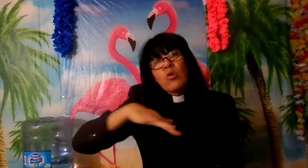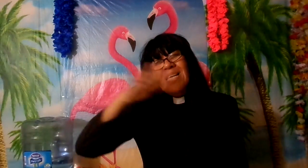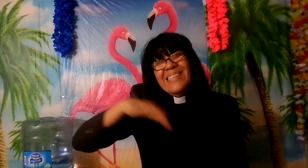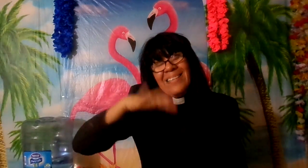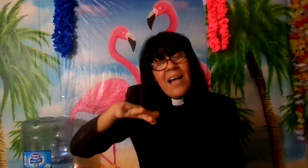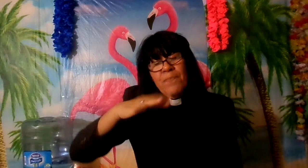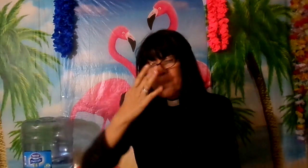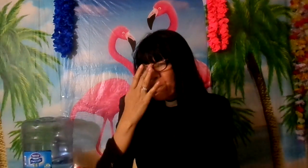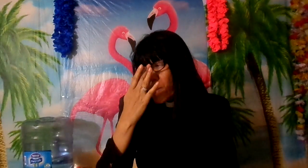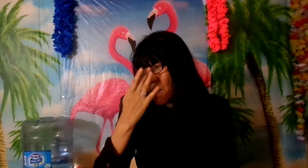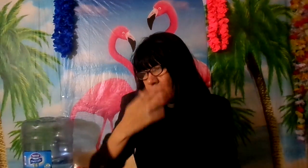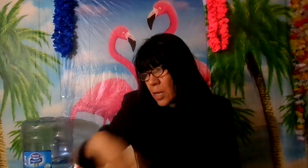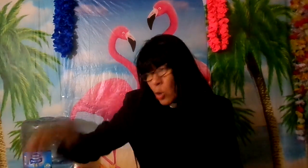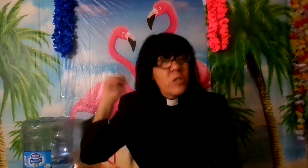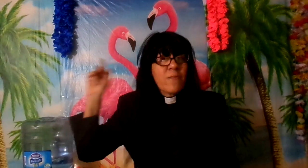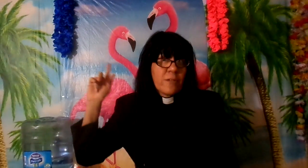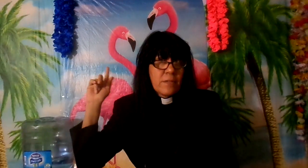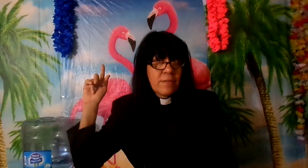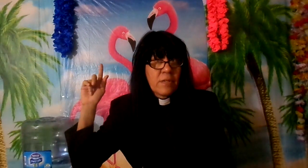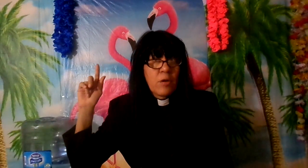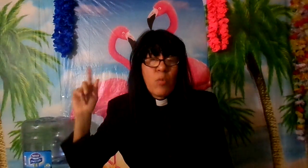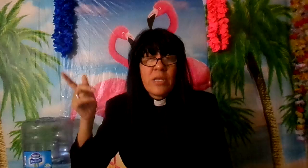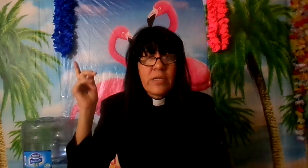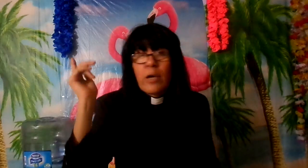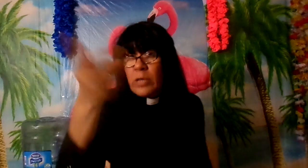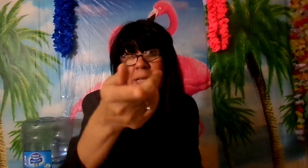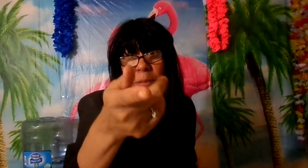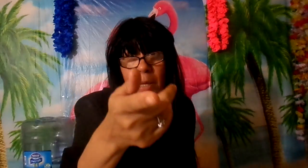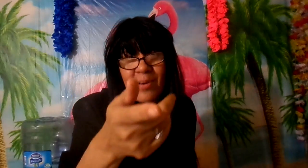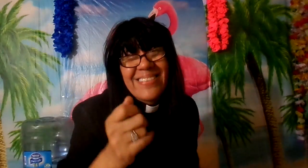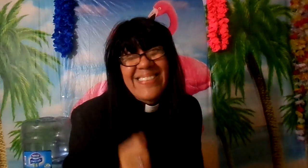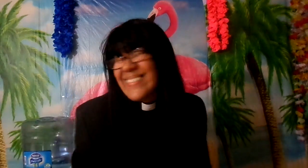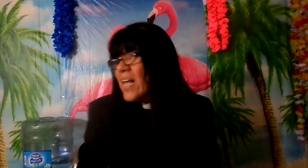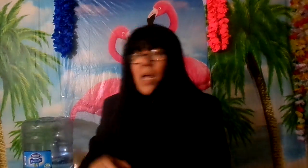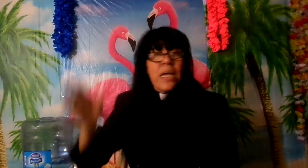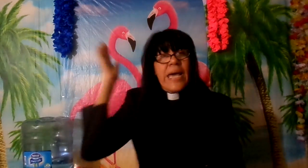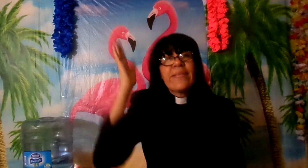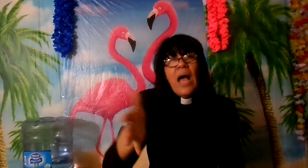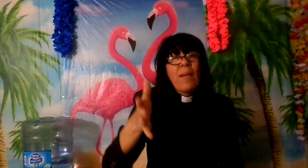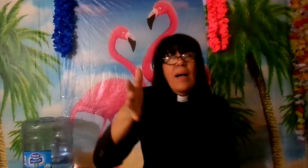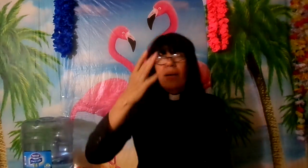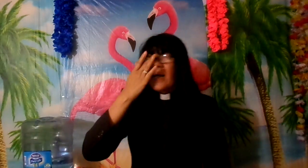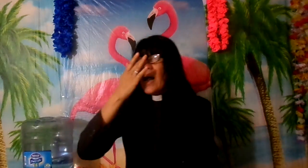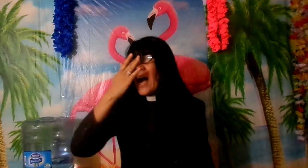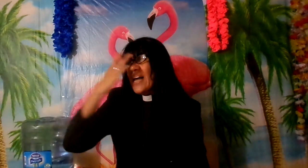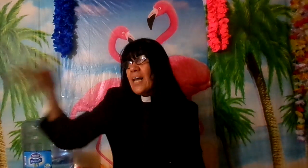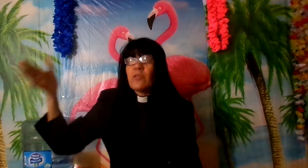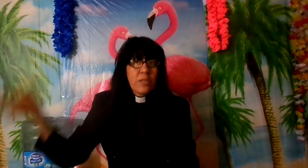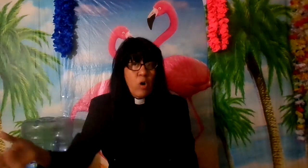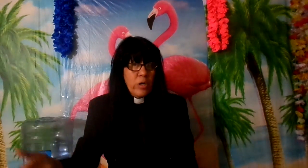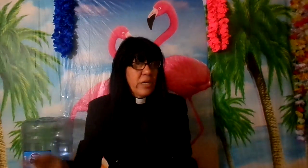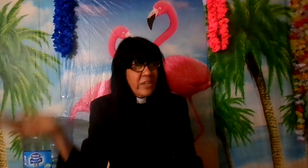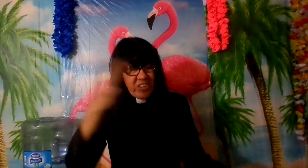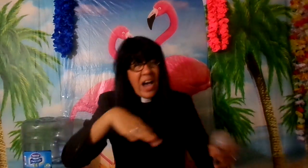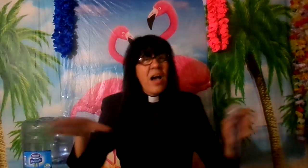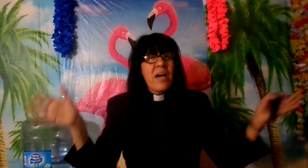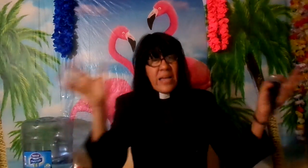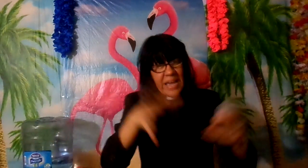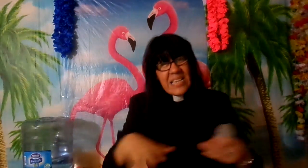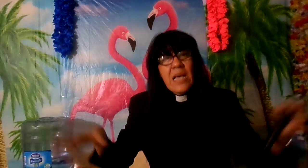cuando satanás lucifer que usted le tiene miedo estaba al lado de dios y ya esa